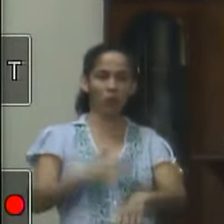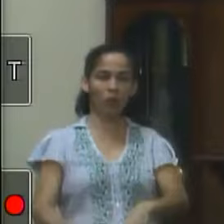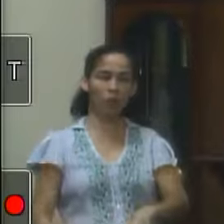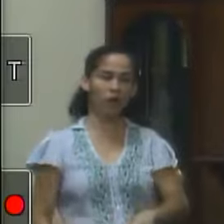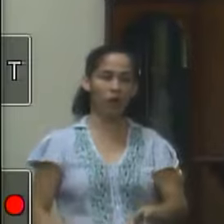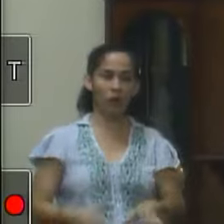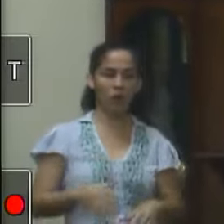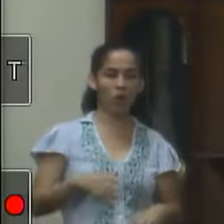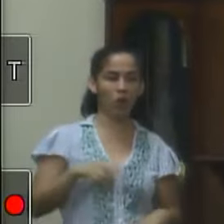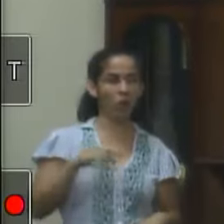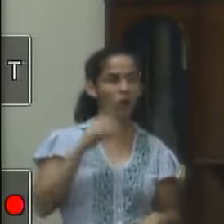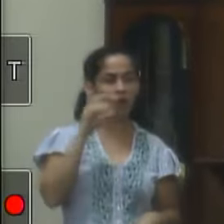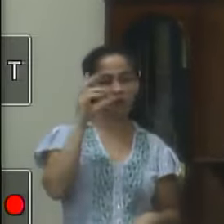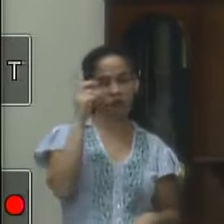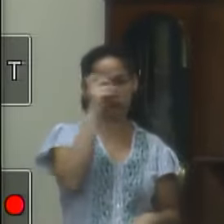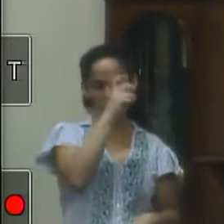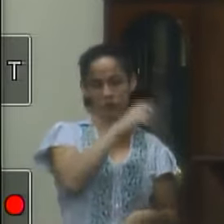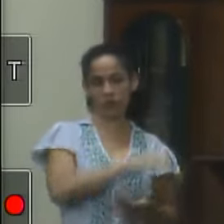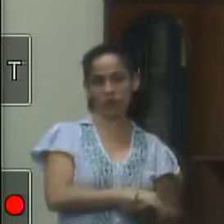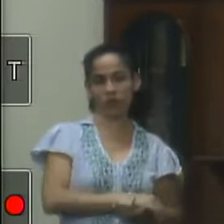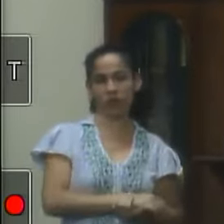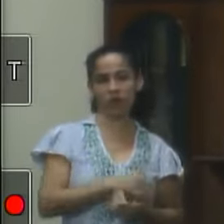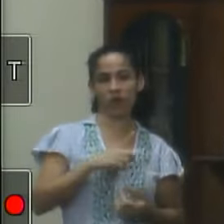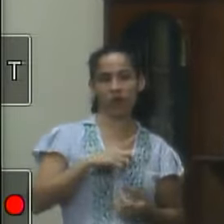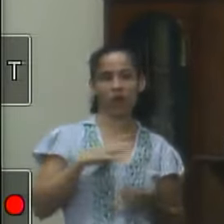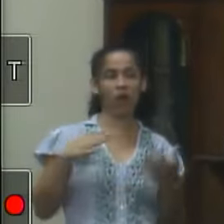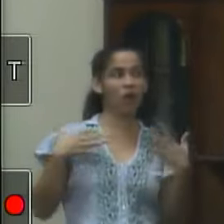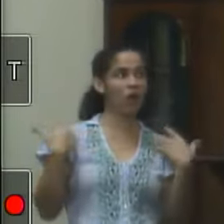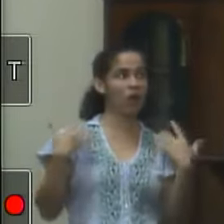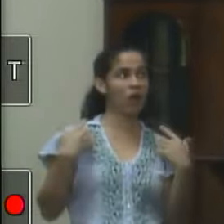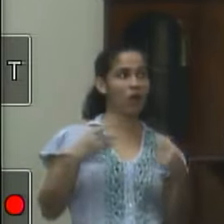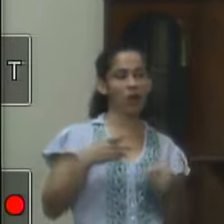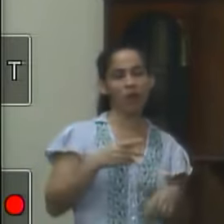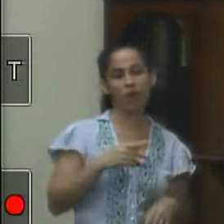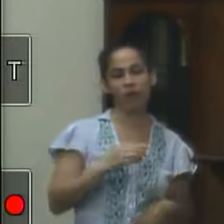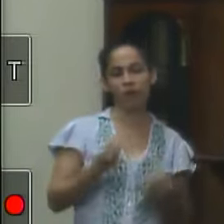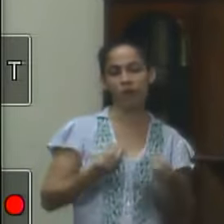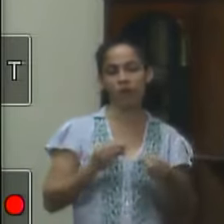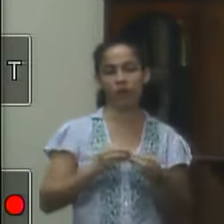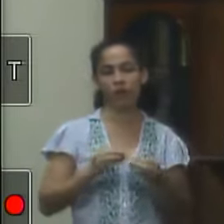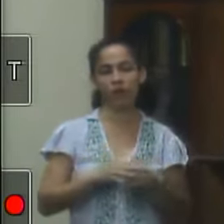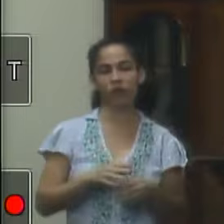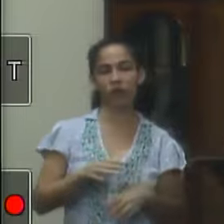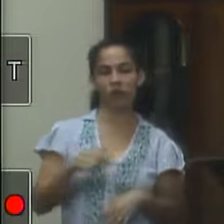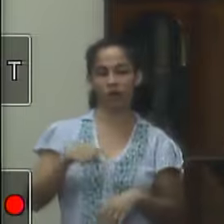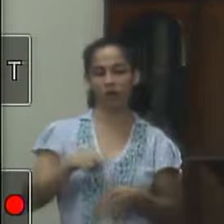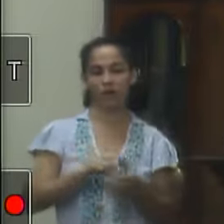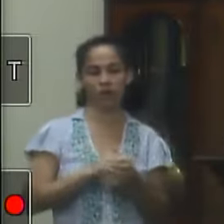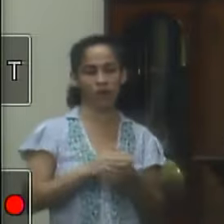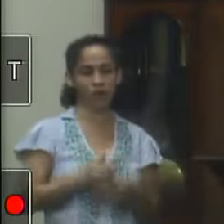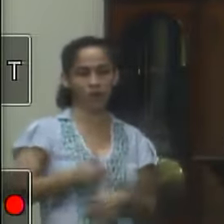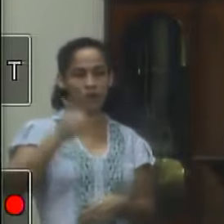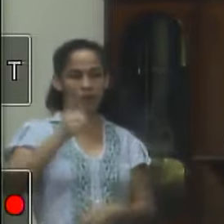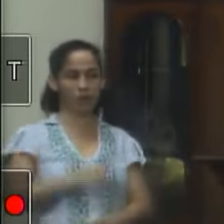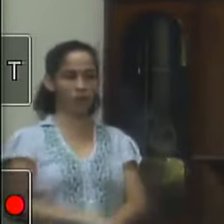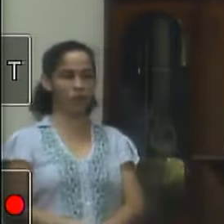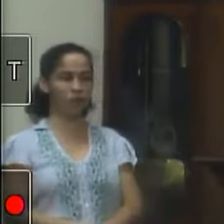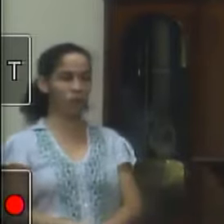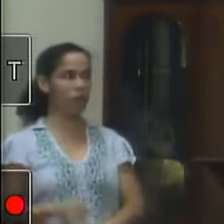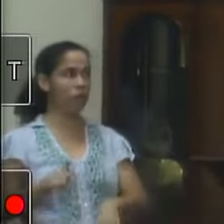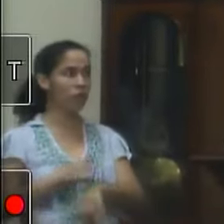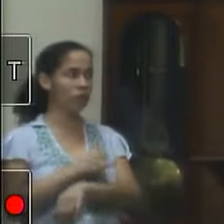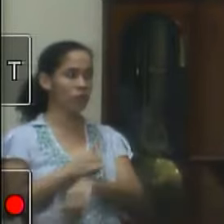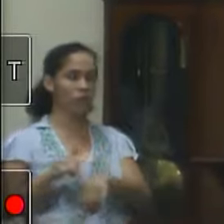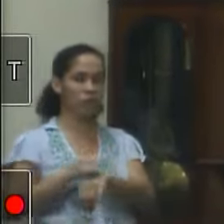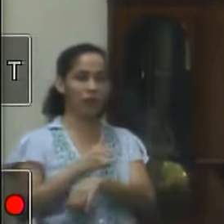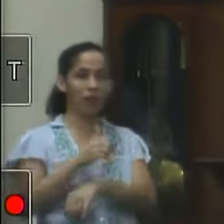pensar opções de lazer para eles são nesses pequenos detalhes que a gente faz uma cidade melhor então é questão da acessibilidade é questão